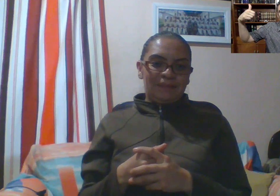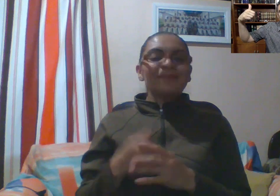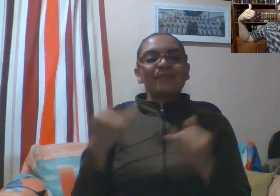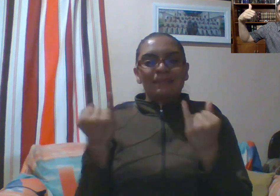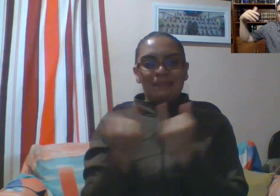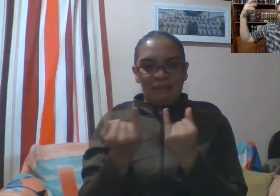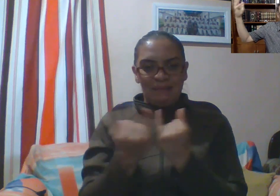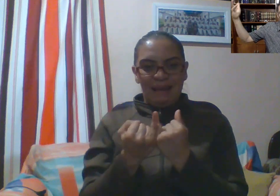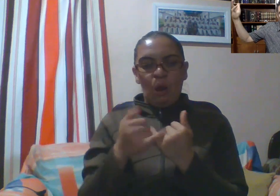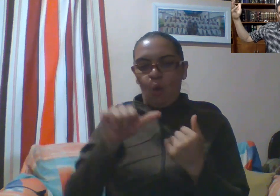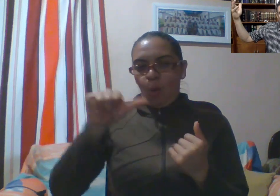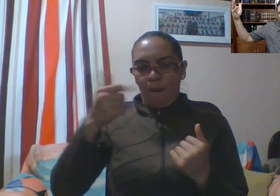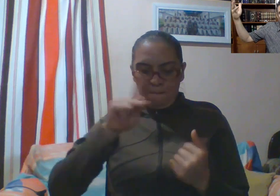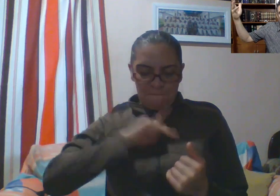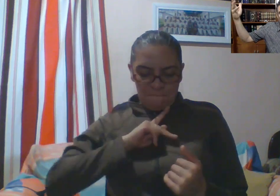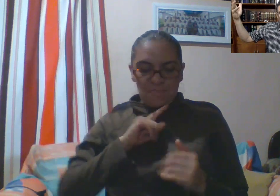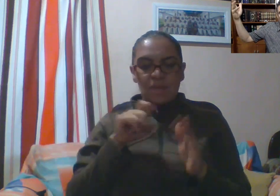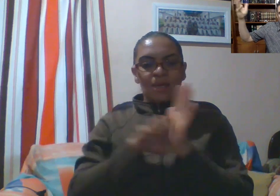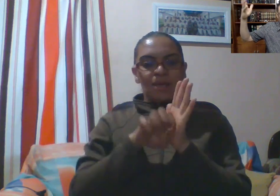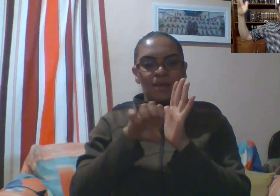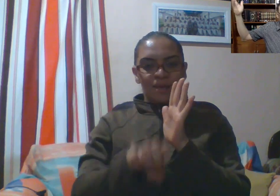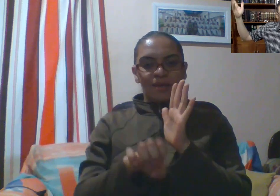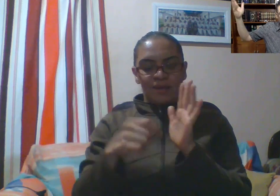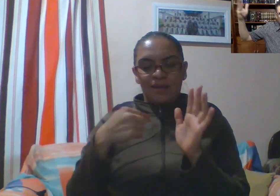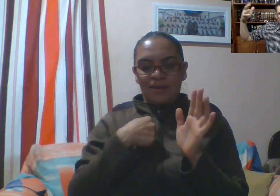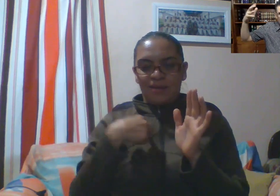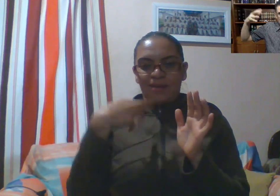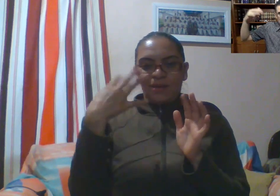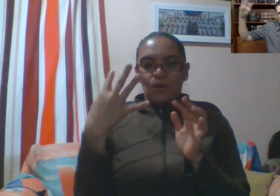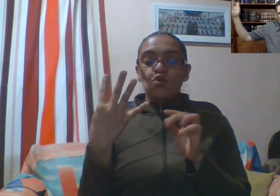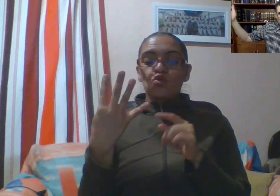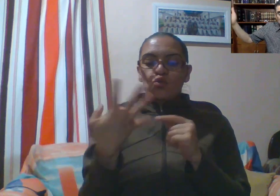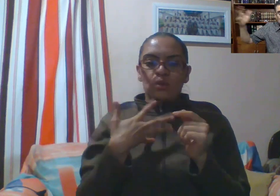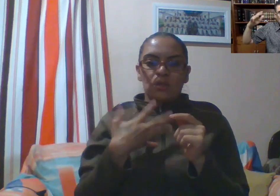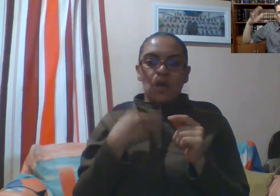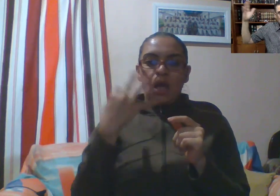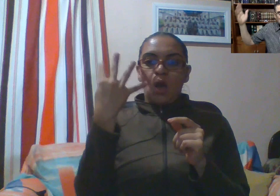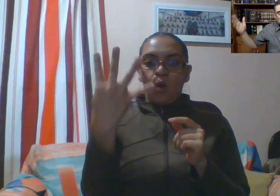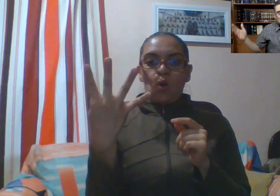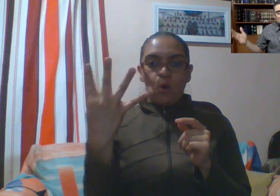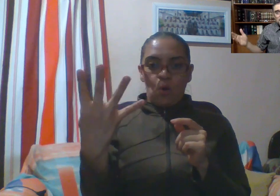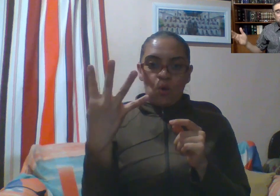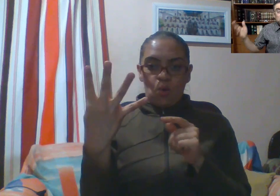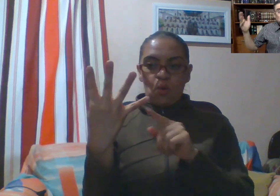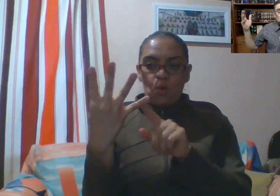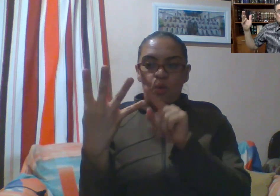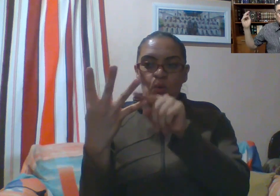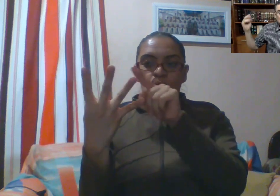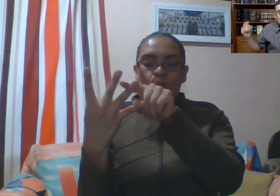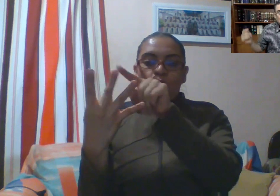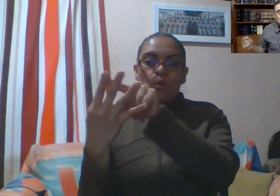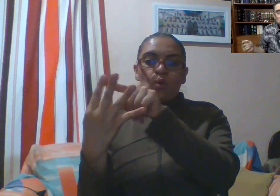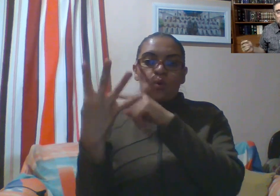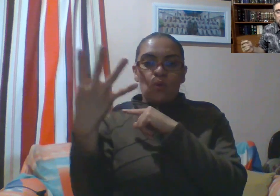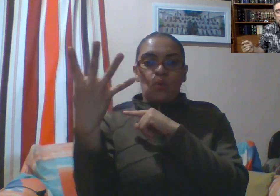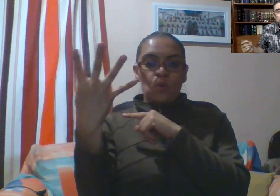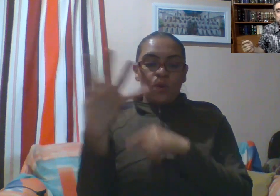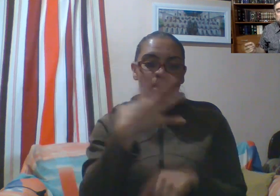el mayor, el deseado. Mi madre decía eso, ¿no? El favorito de mi madre, de hecho. Después de eso